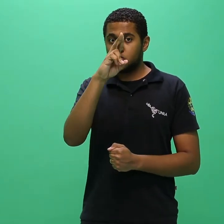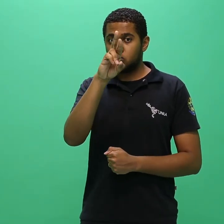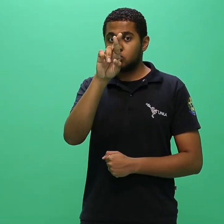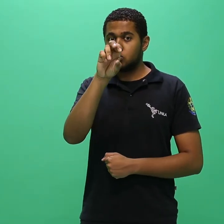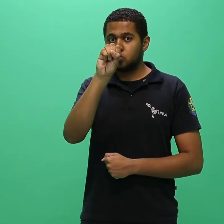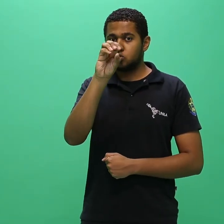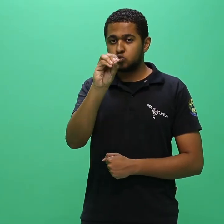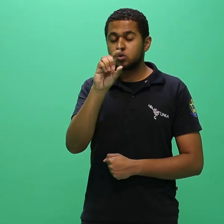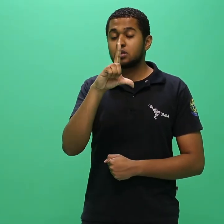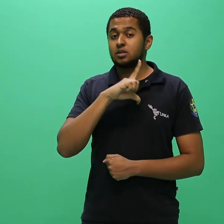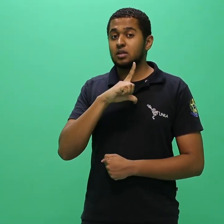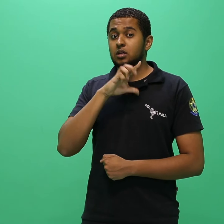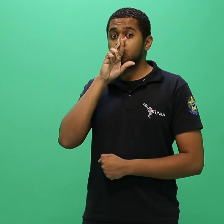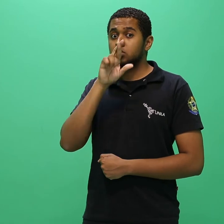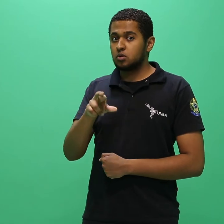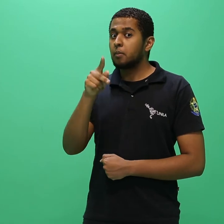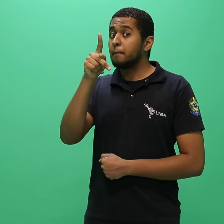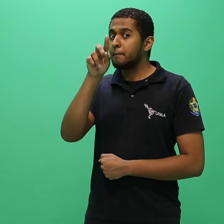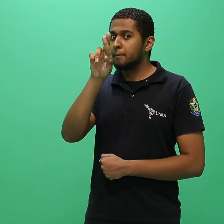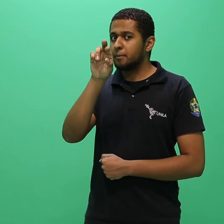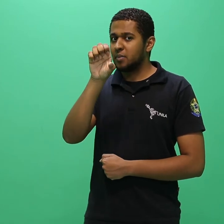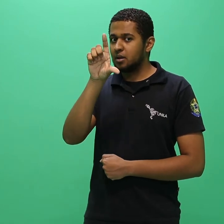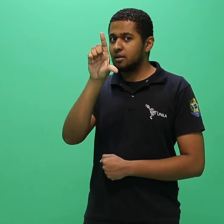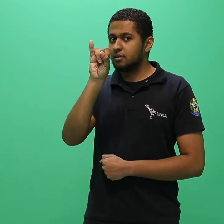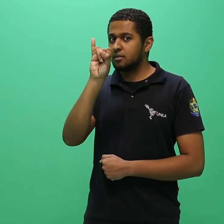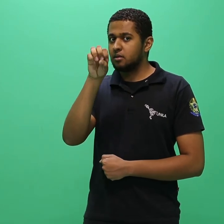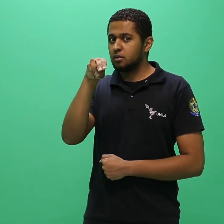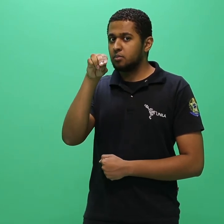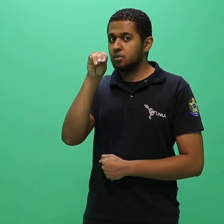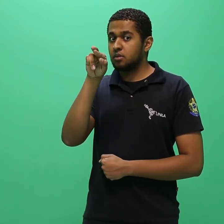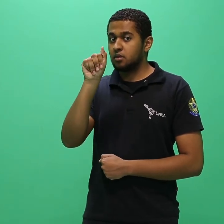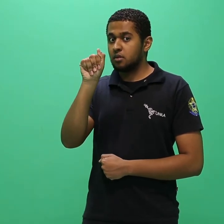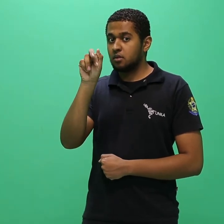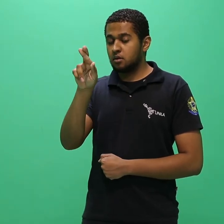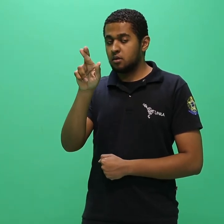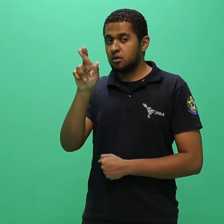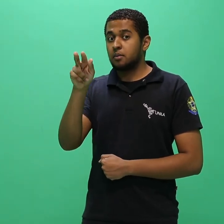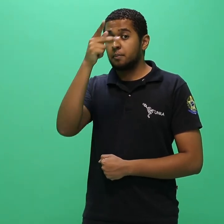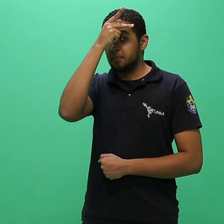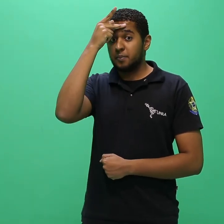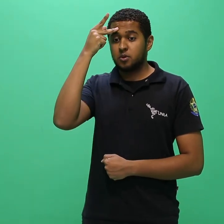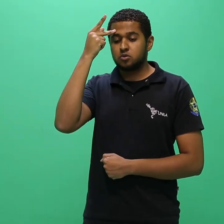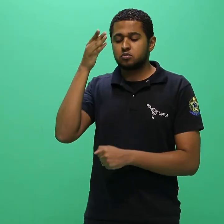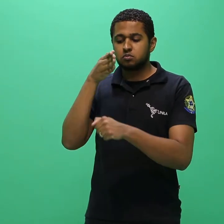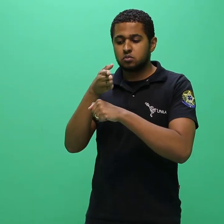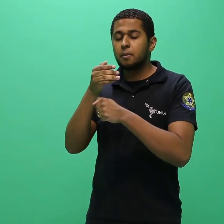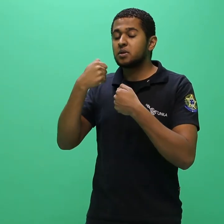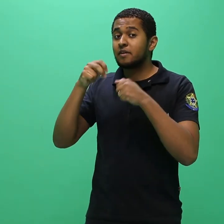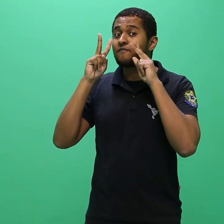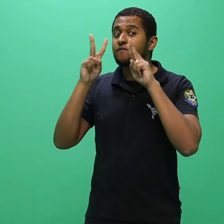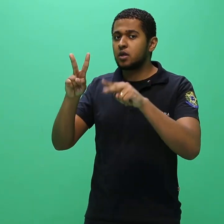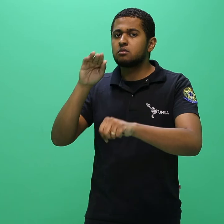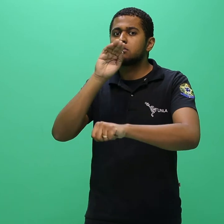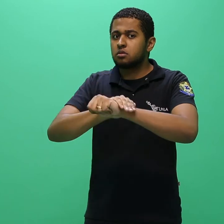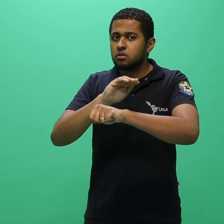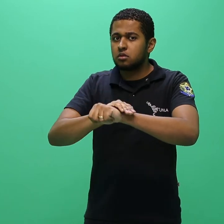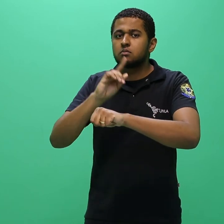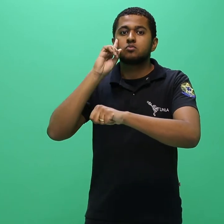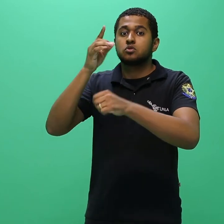em face do resultado preliminar, devendo o candidato se atentar aos prazos e procedimentos divulgados pela